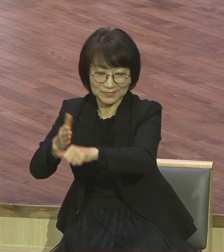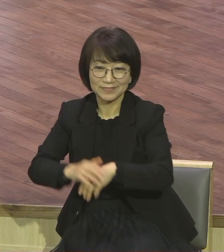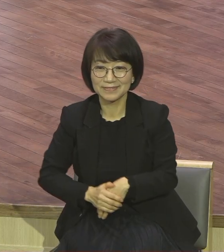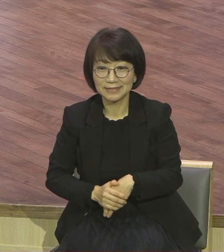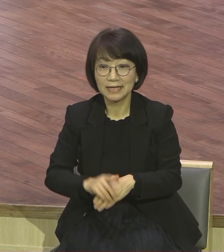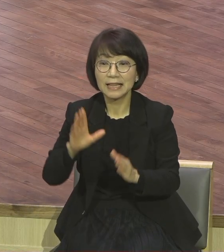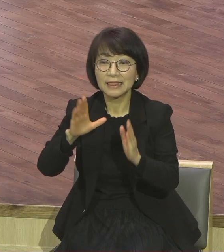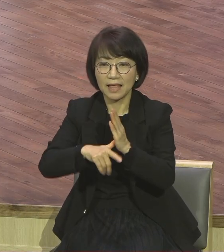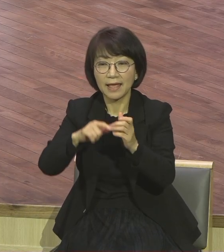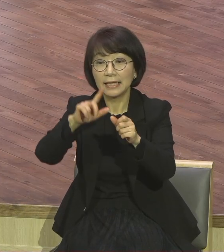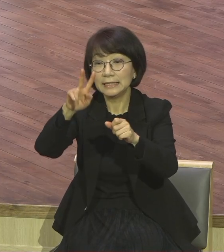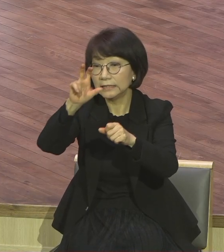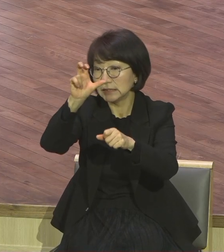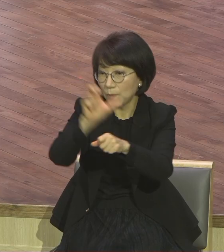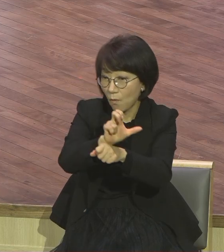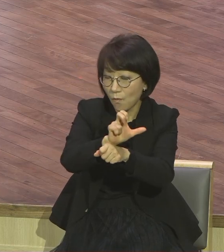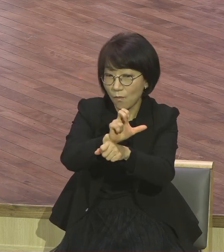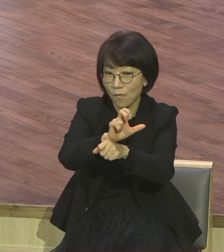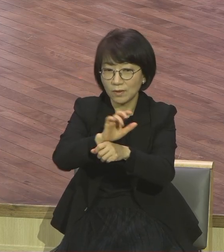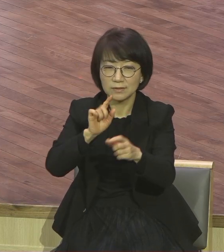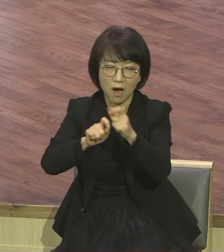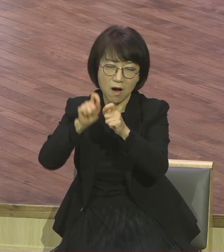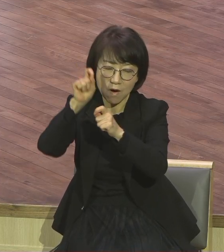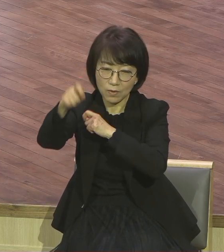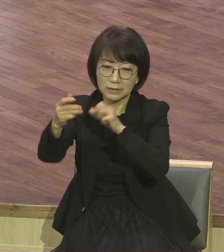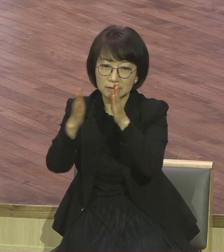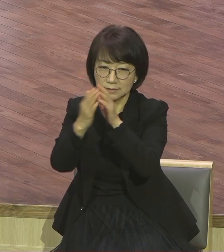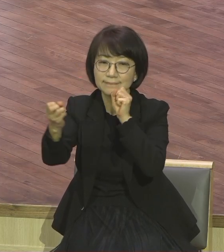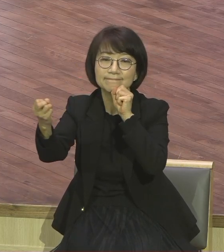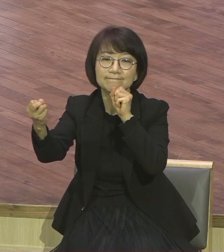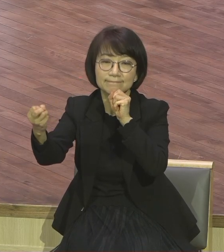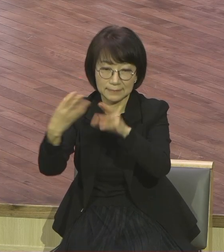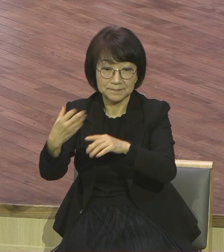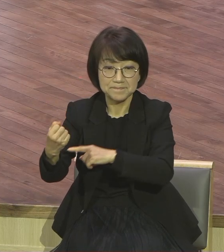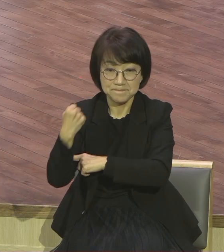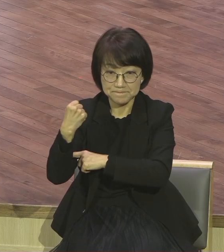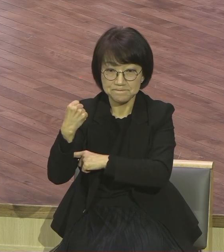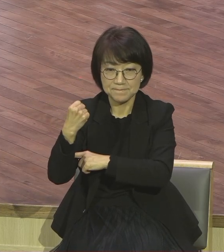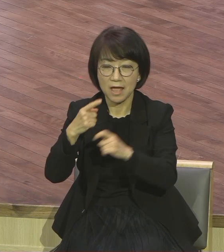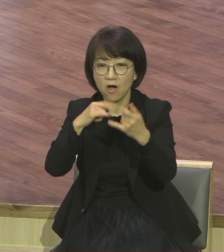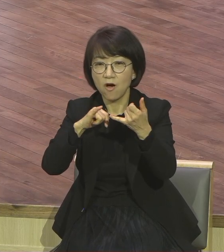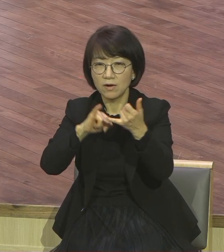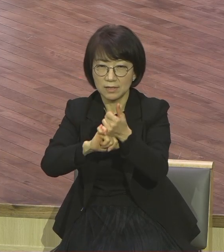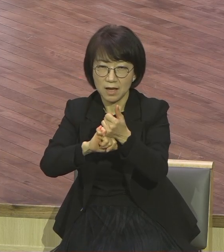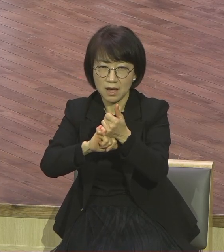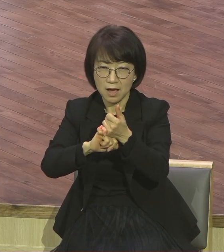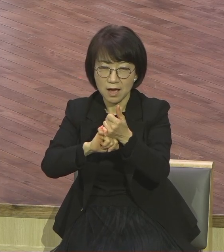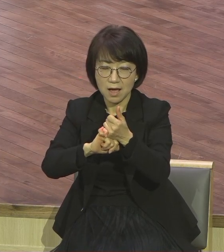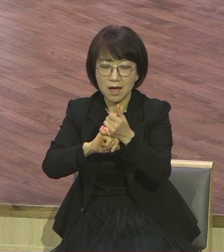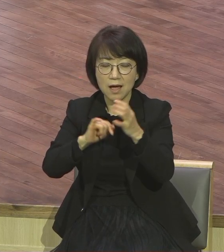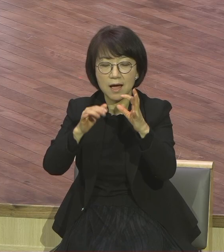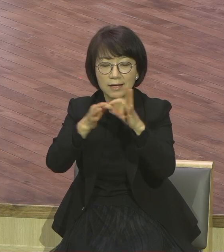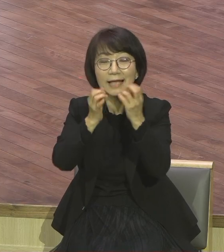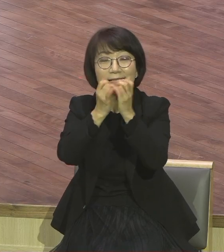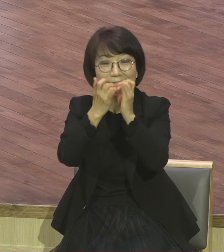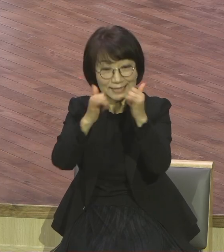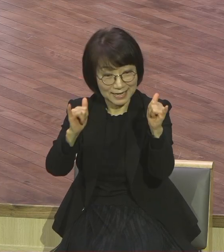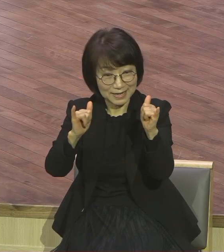영혼의 이 체험 속에서 완전히 은약의 사람이 사람으로 되게 되어서 이런 응답받기를 죄모로